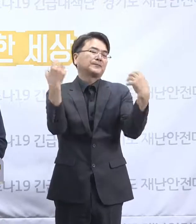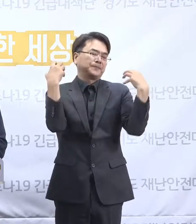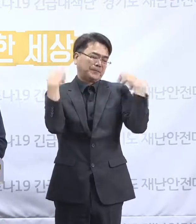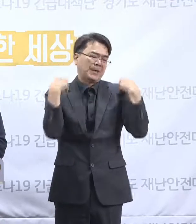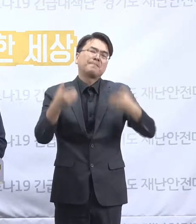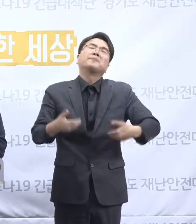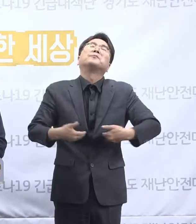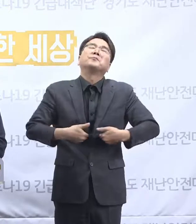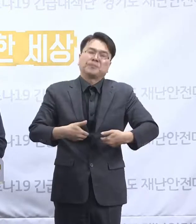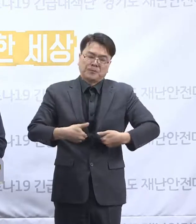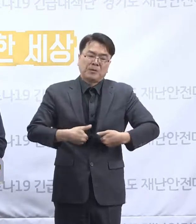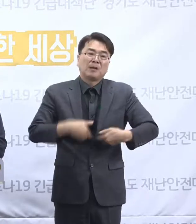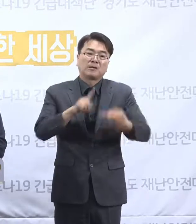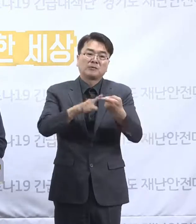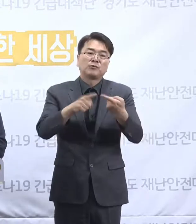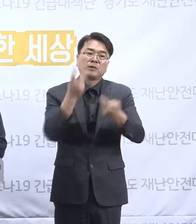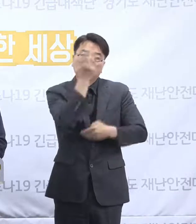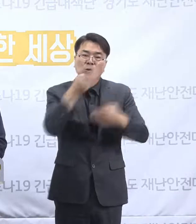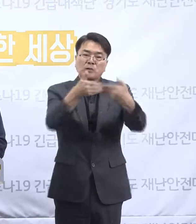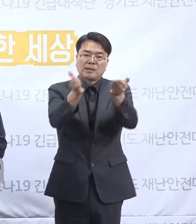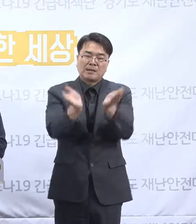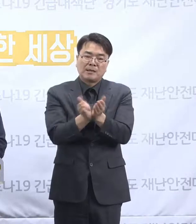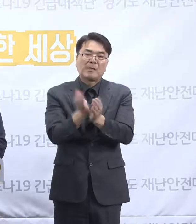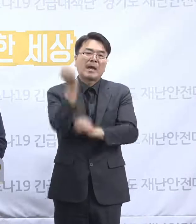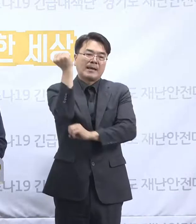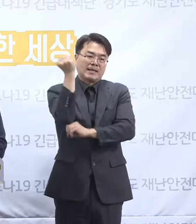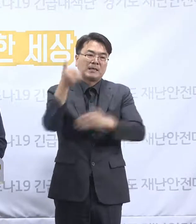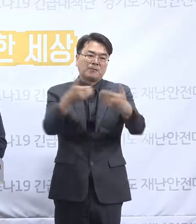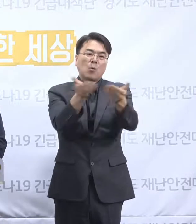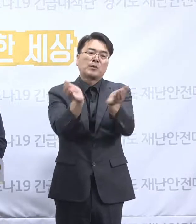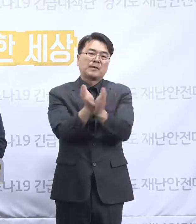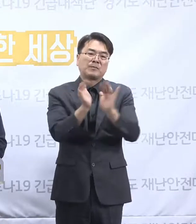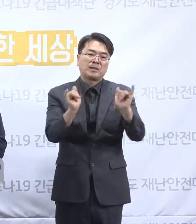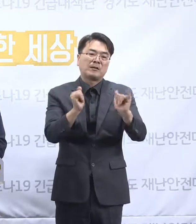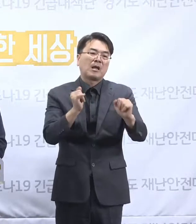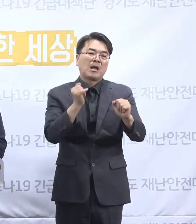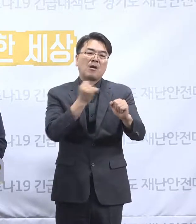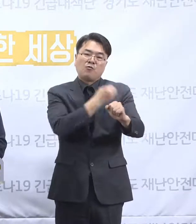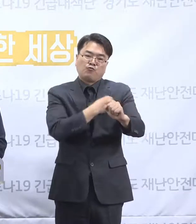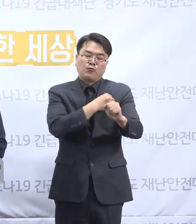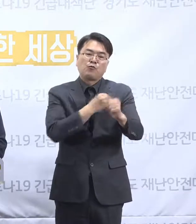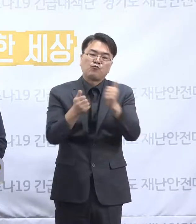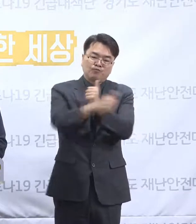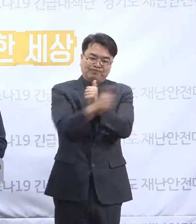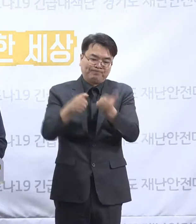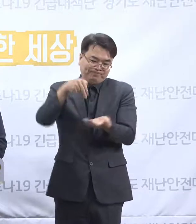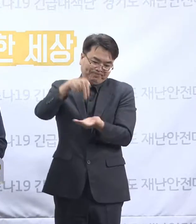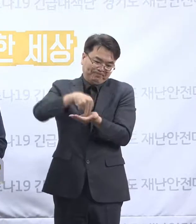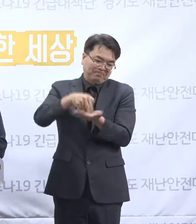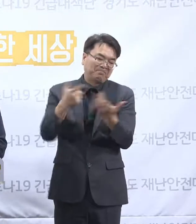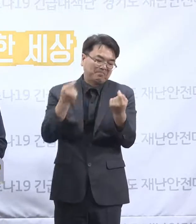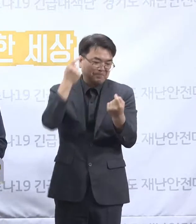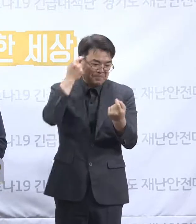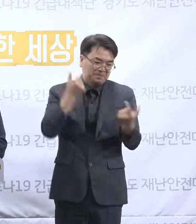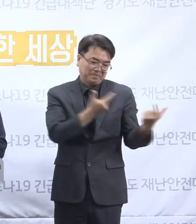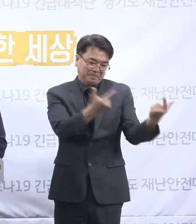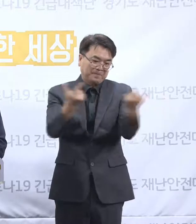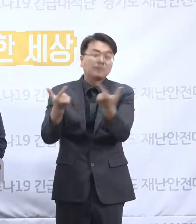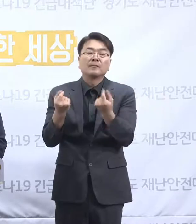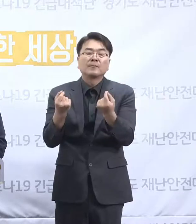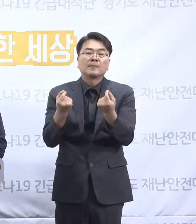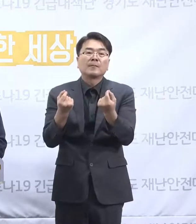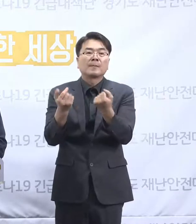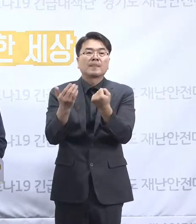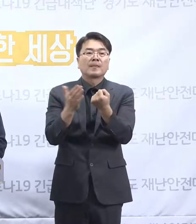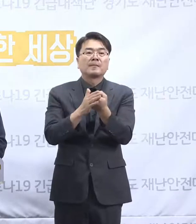저희 조사단의 기본적인 참여했던 민간위원들을 중심으로 형성된 그런 생각입니다. 그래서